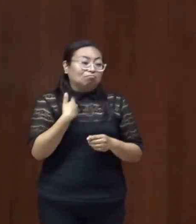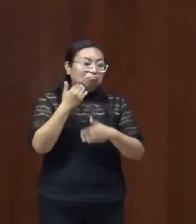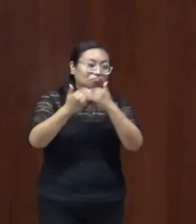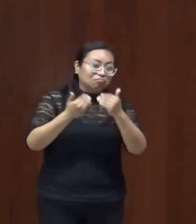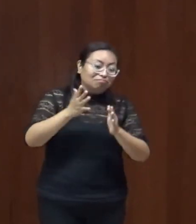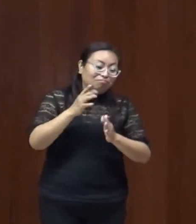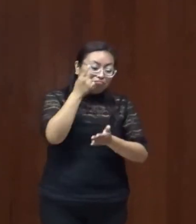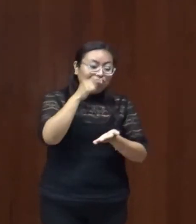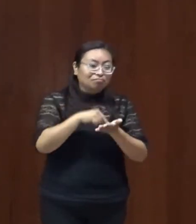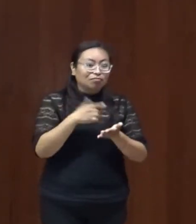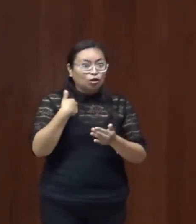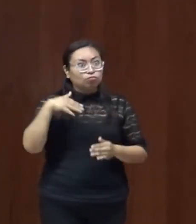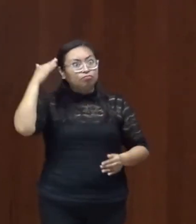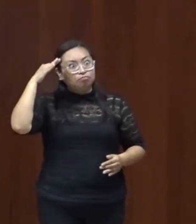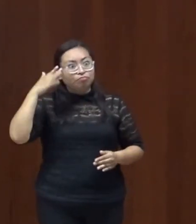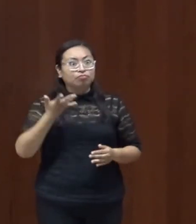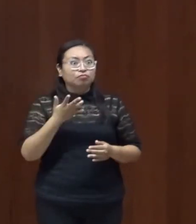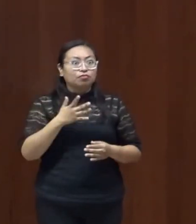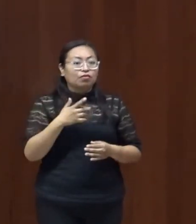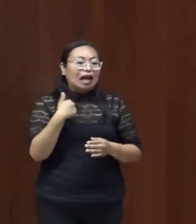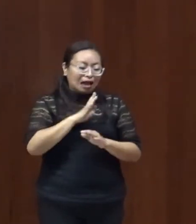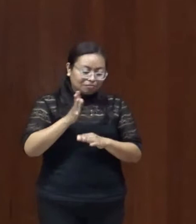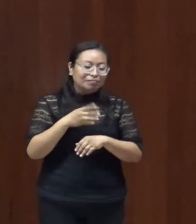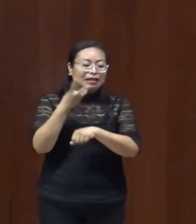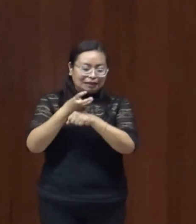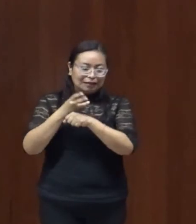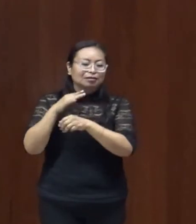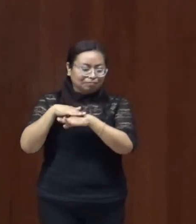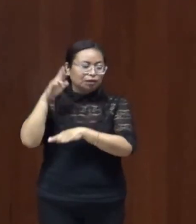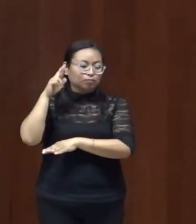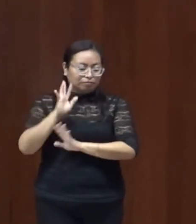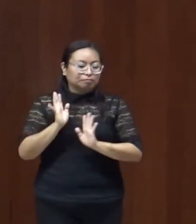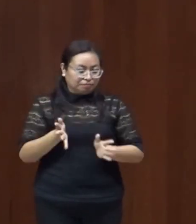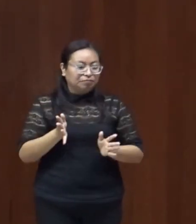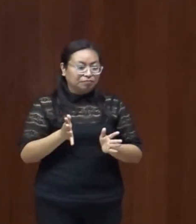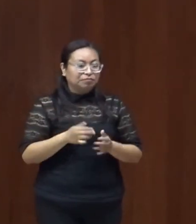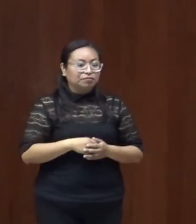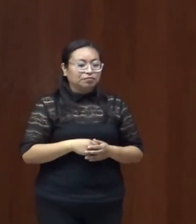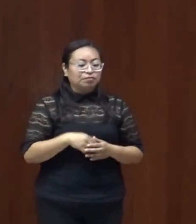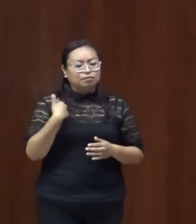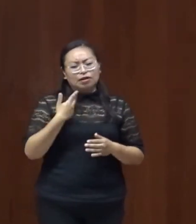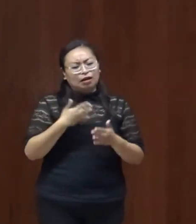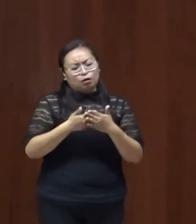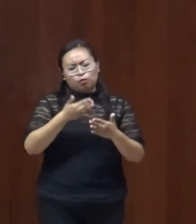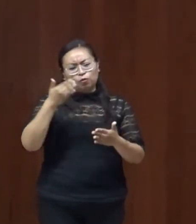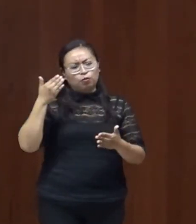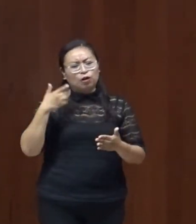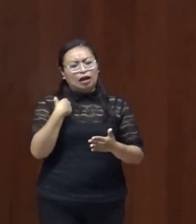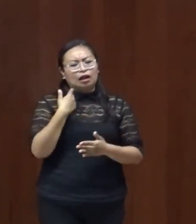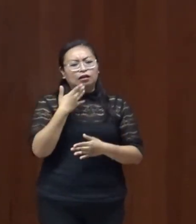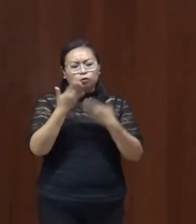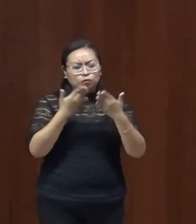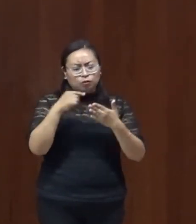edad ya avanzada tengo muchos tiempos en el